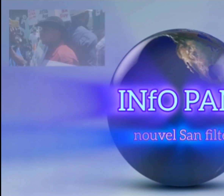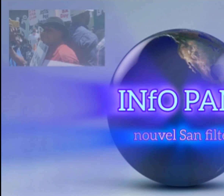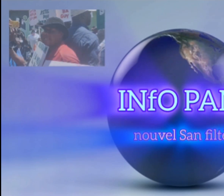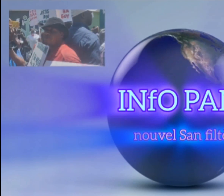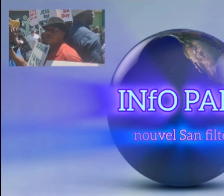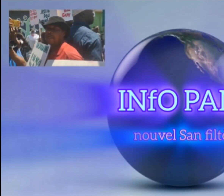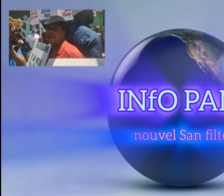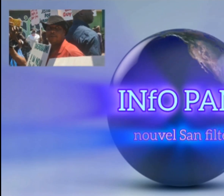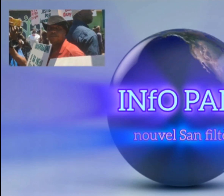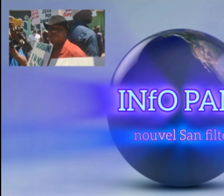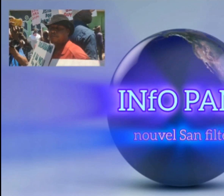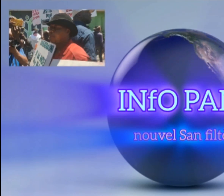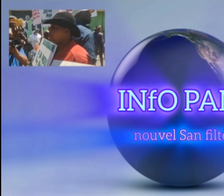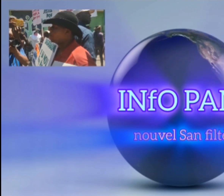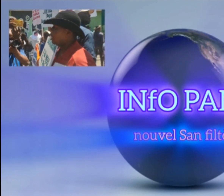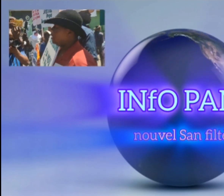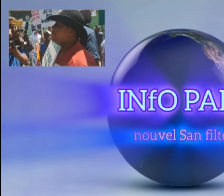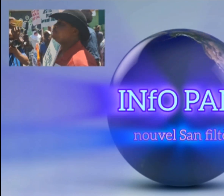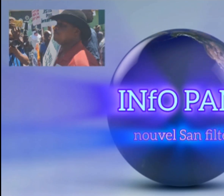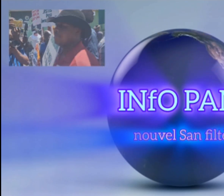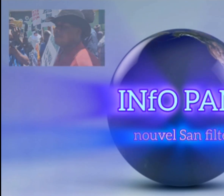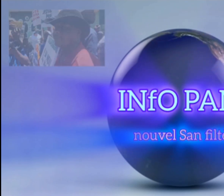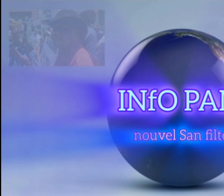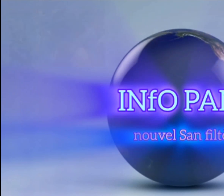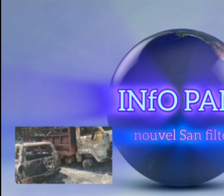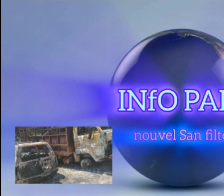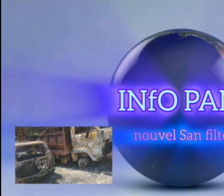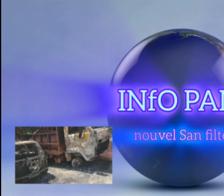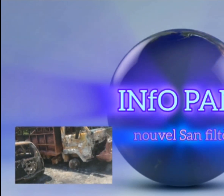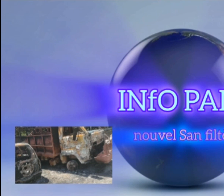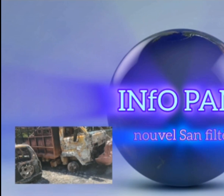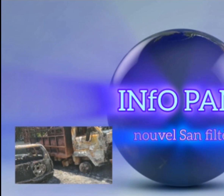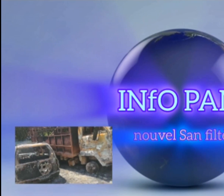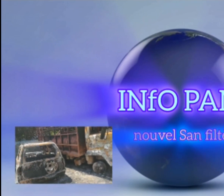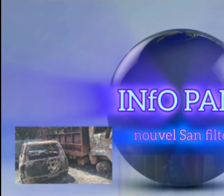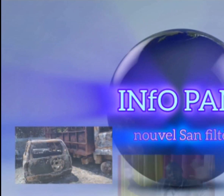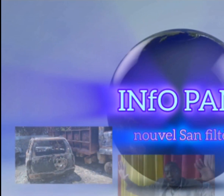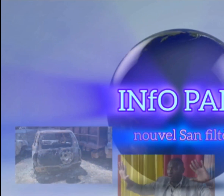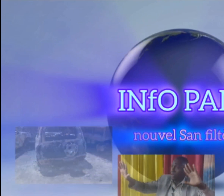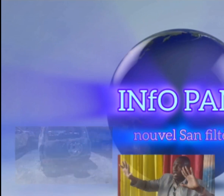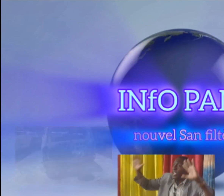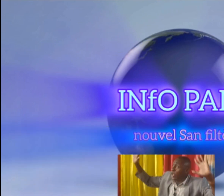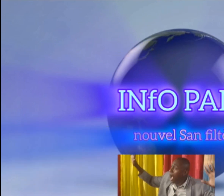gars de Pico Chenecola, la thème d'Adeno, l'infopam, l'exemple.